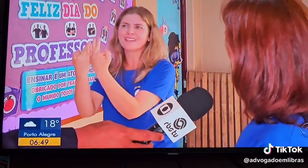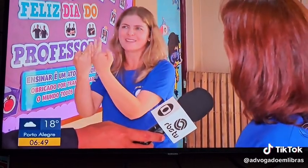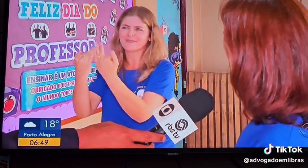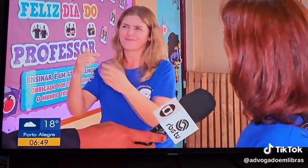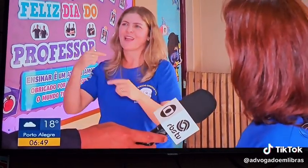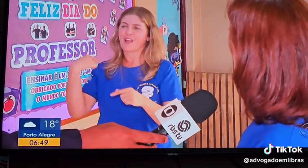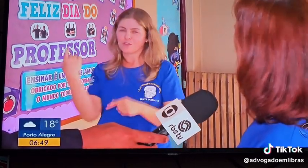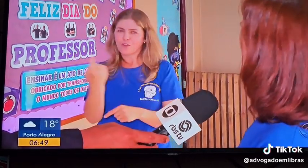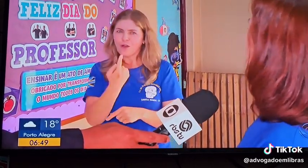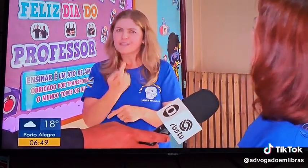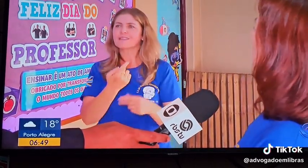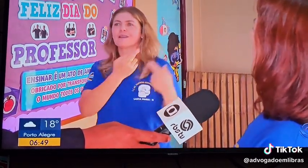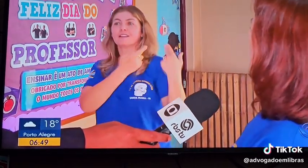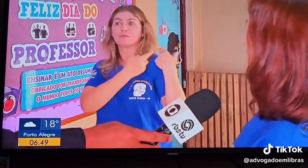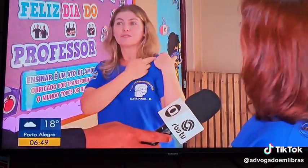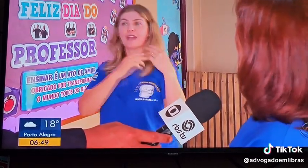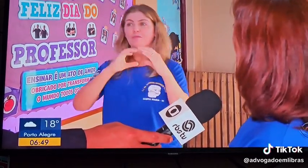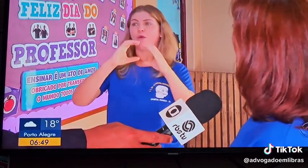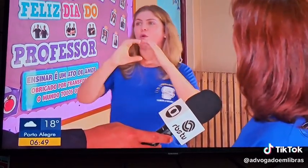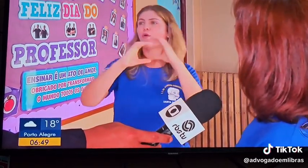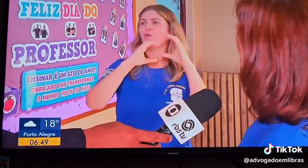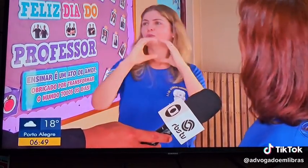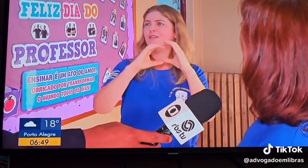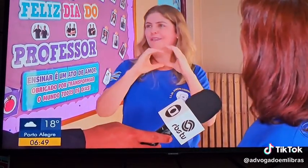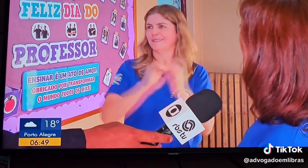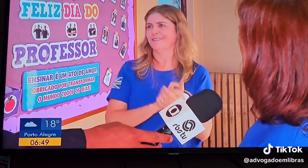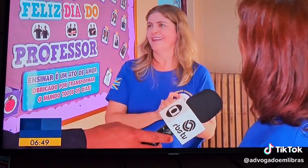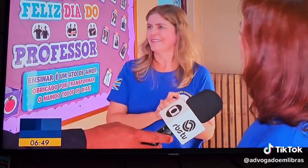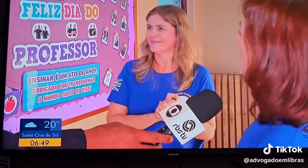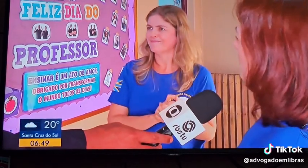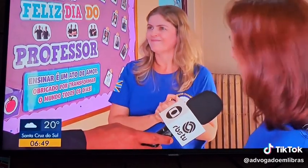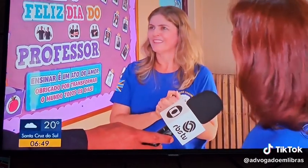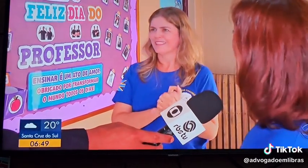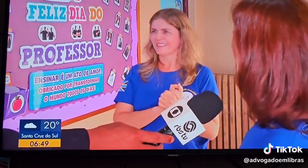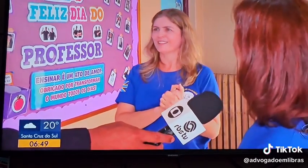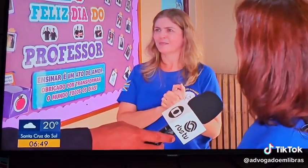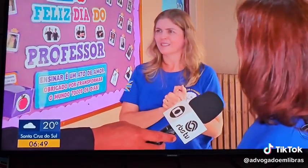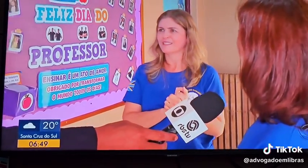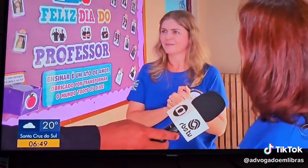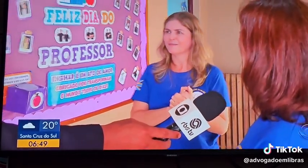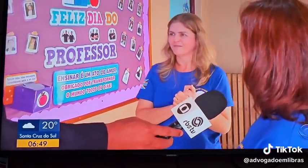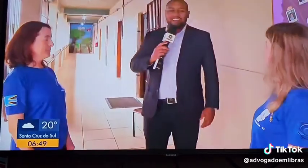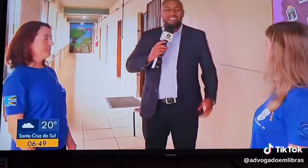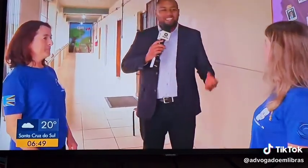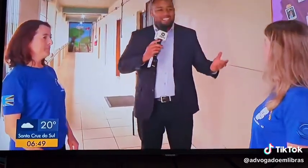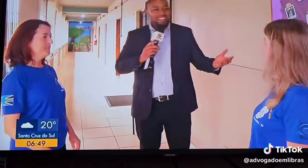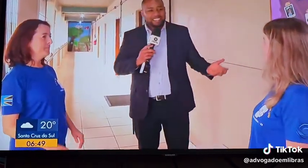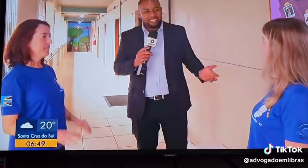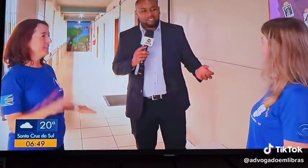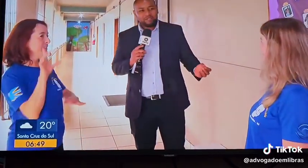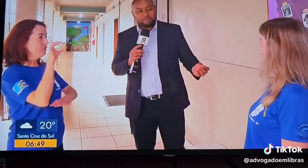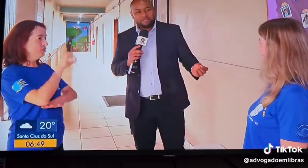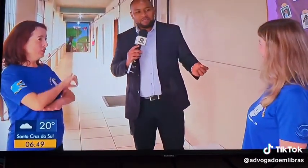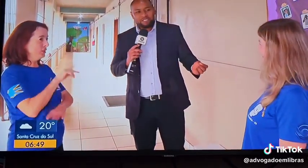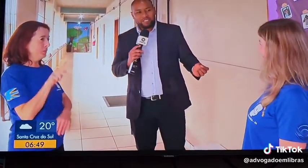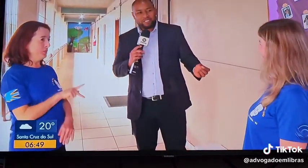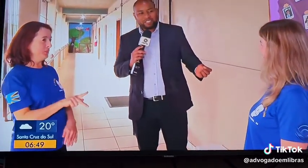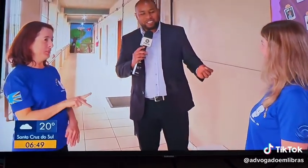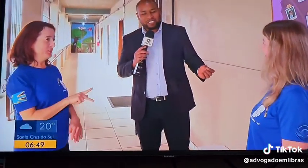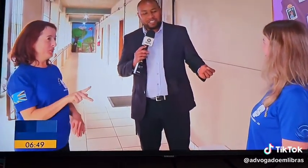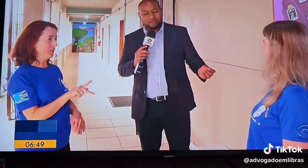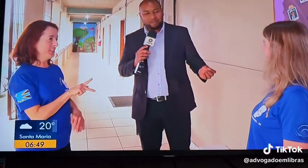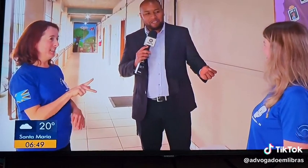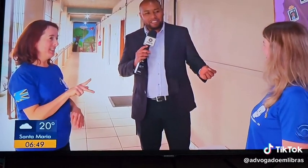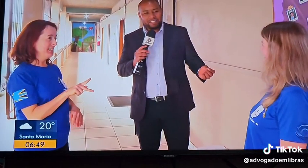comunicação com a família e a nossa responsabilidade também é a comunicação. O do